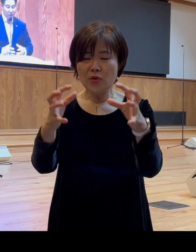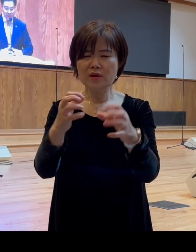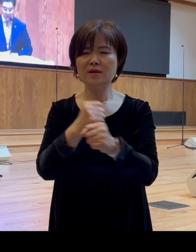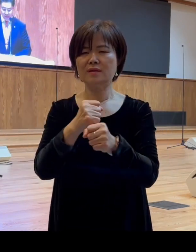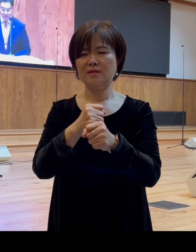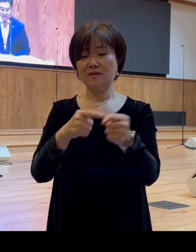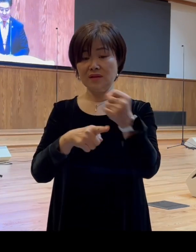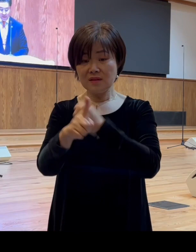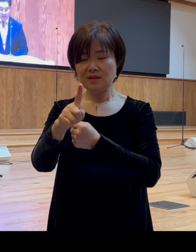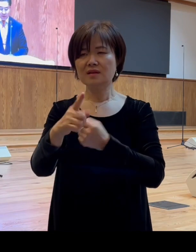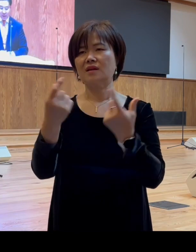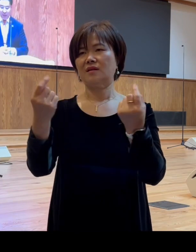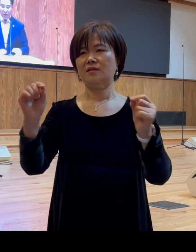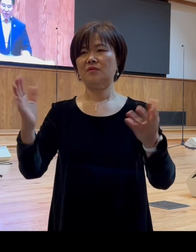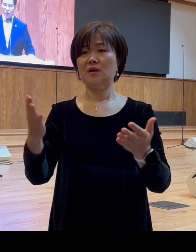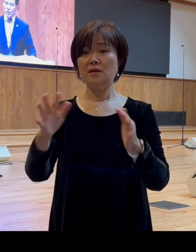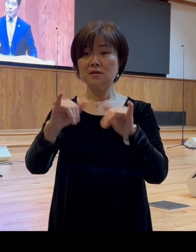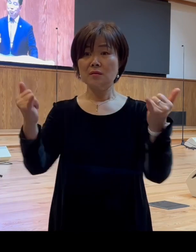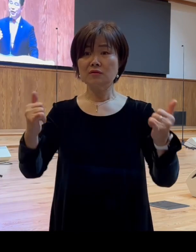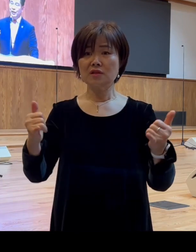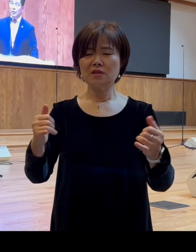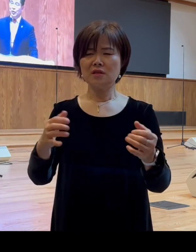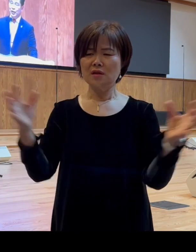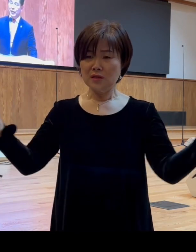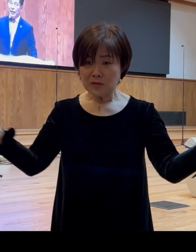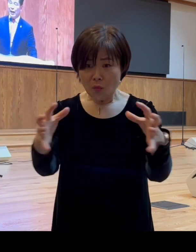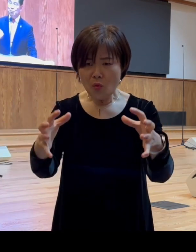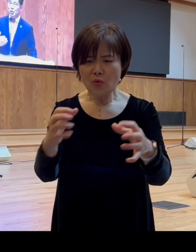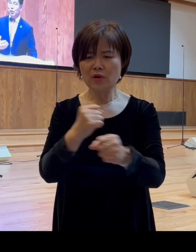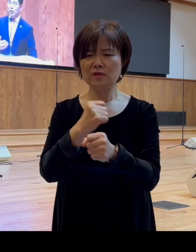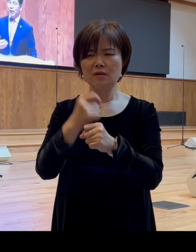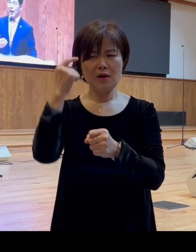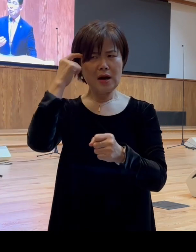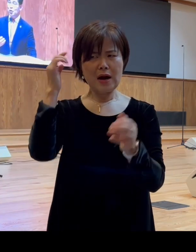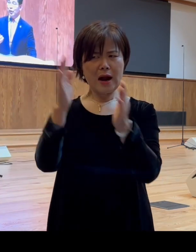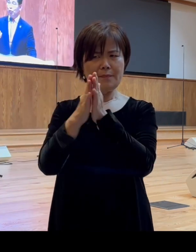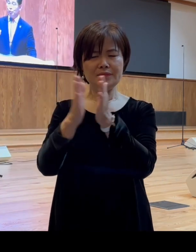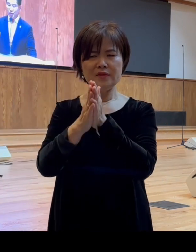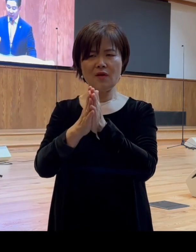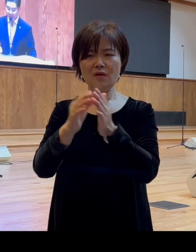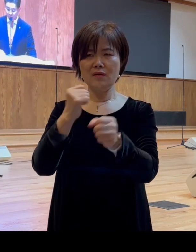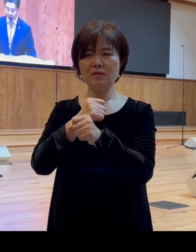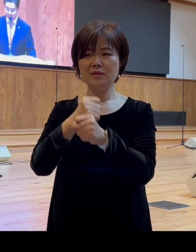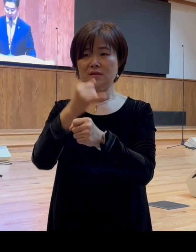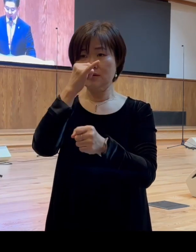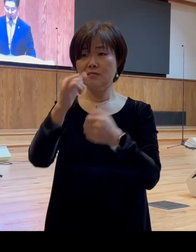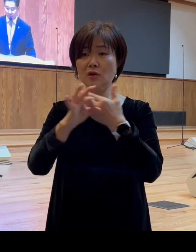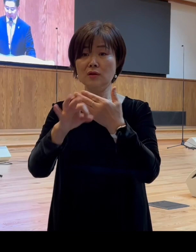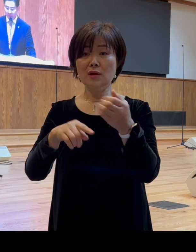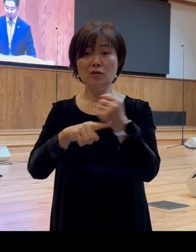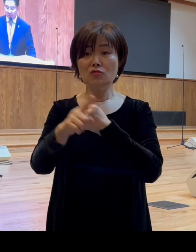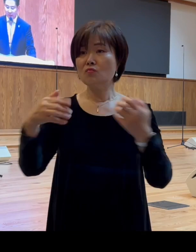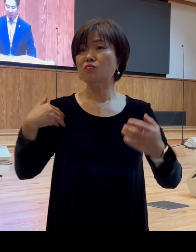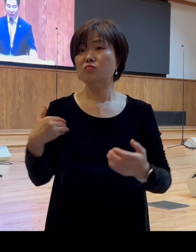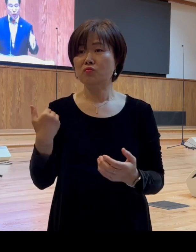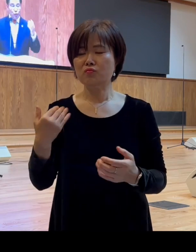그럼 사람들이 어떤 집단적인 감정을 감정에 휩쓸리게 되면 개인적으로 어떤